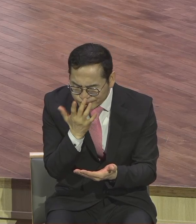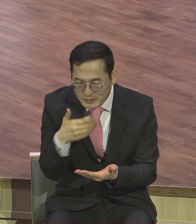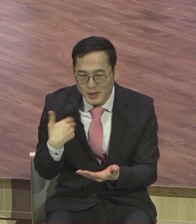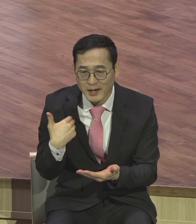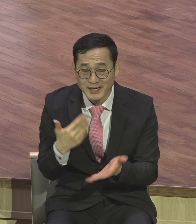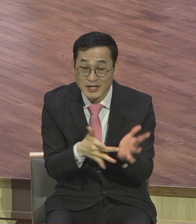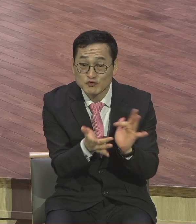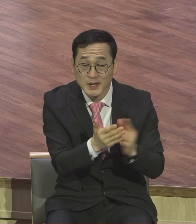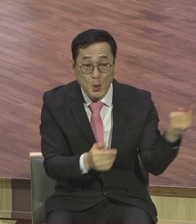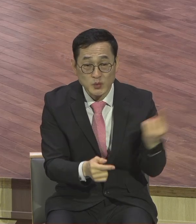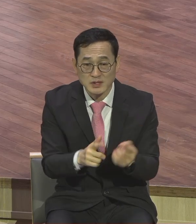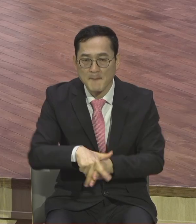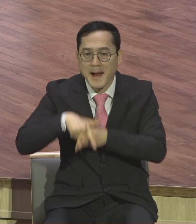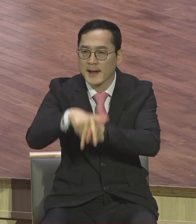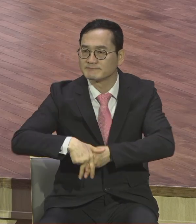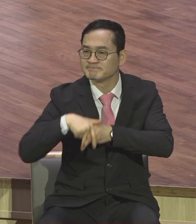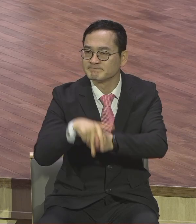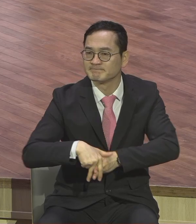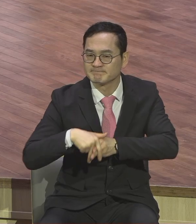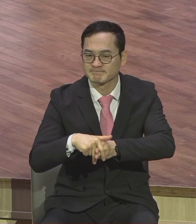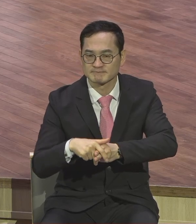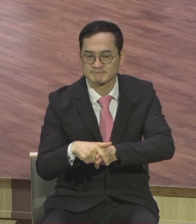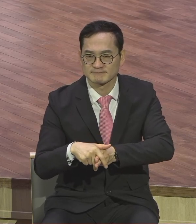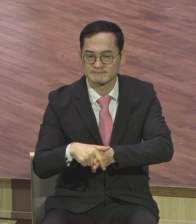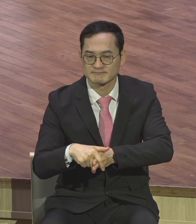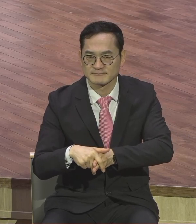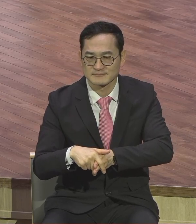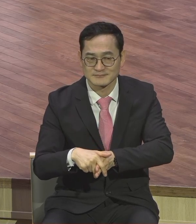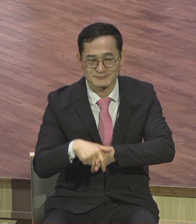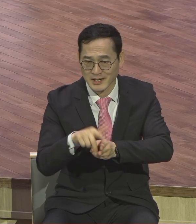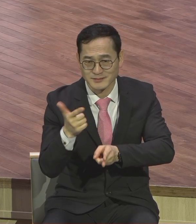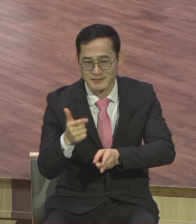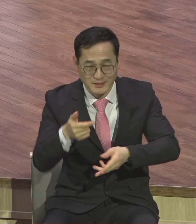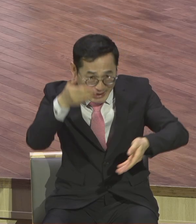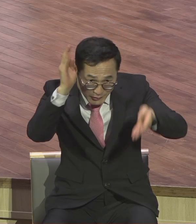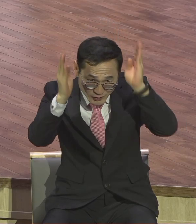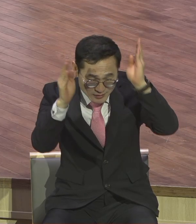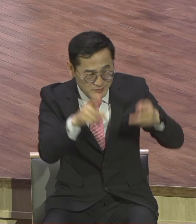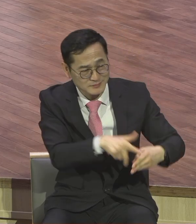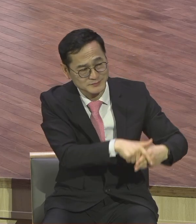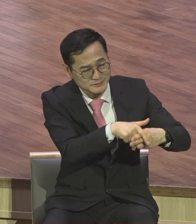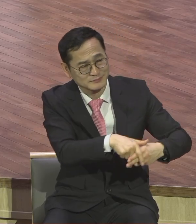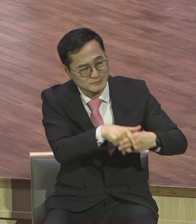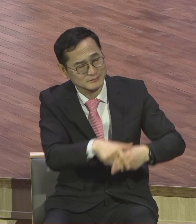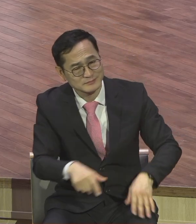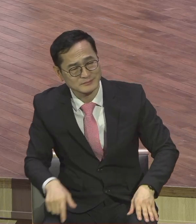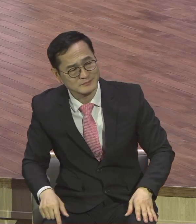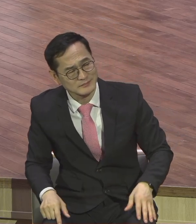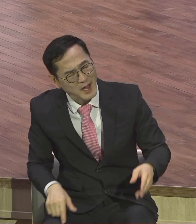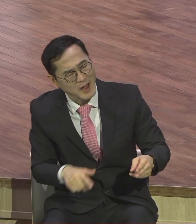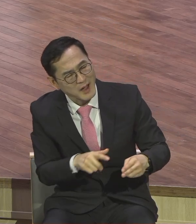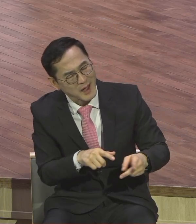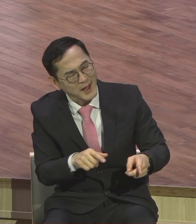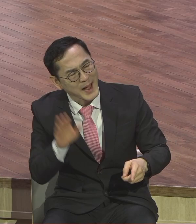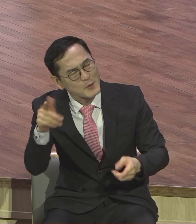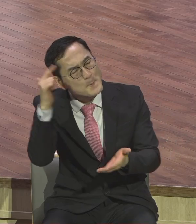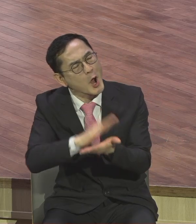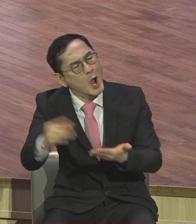그렇게 환호했지만은 가만히 보니까 이게 며칠 안 가가지고 예수님이